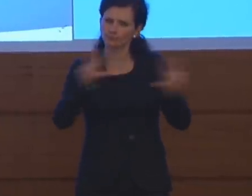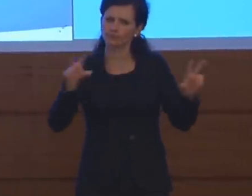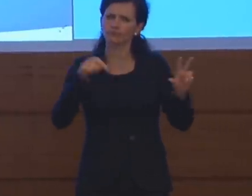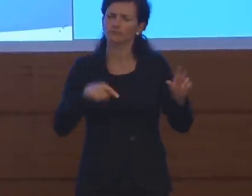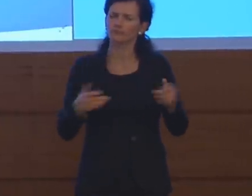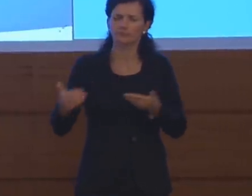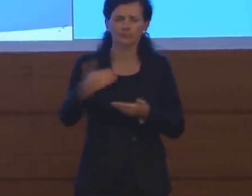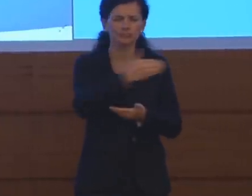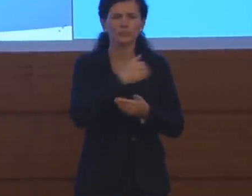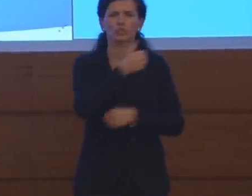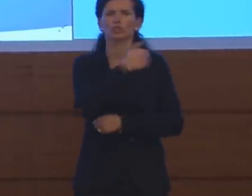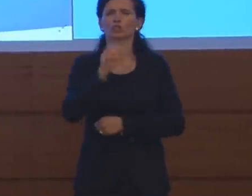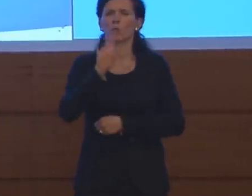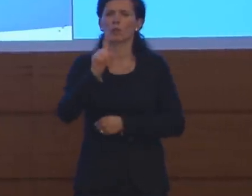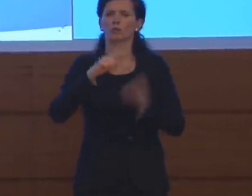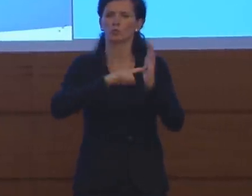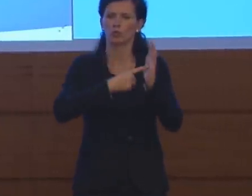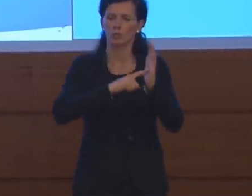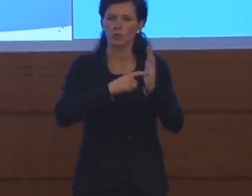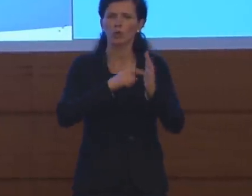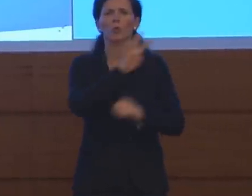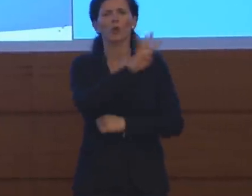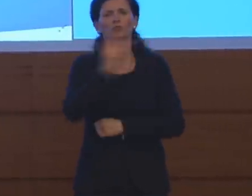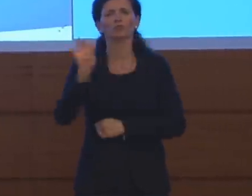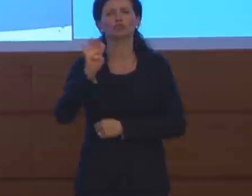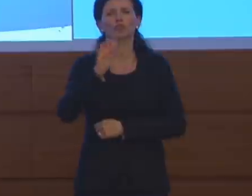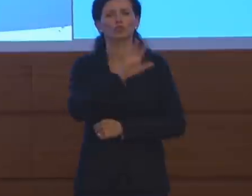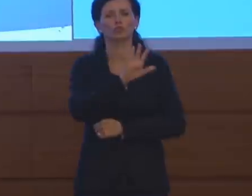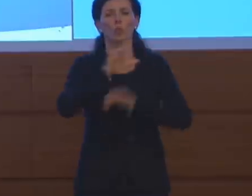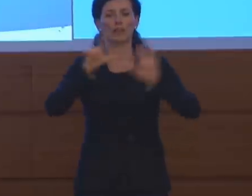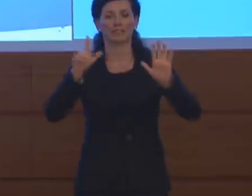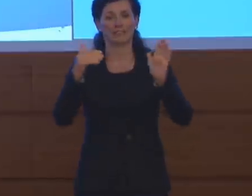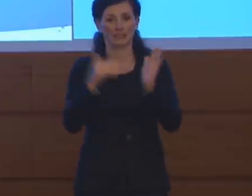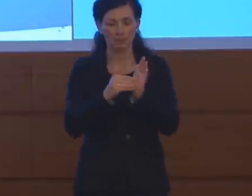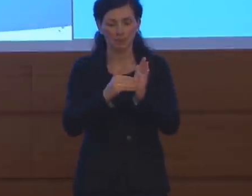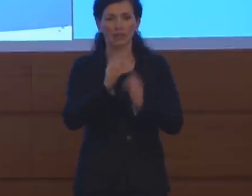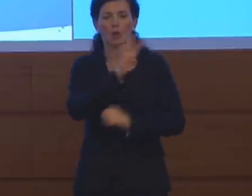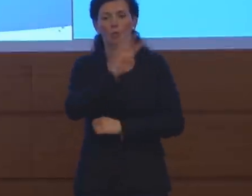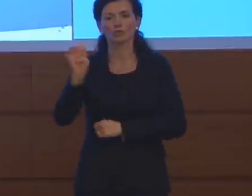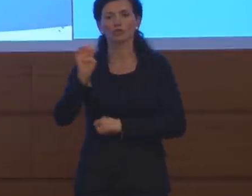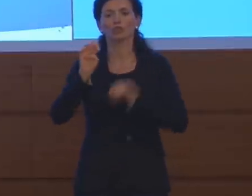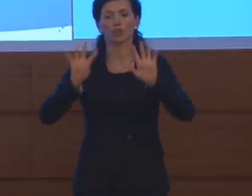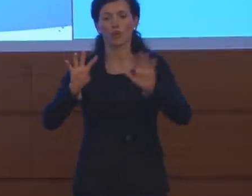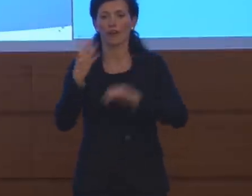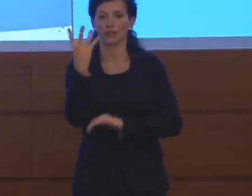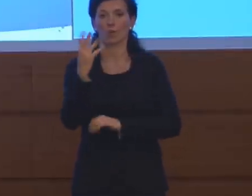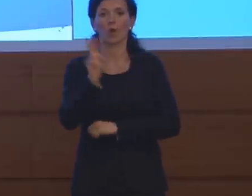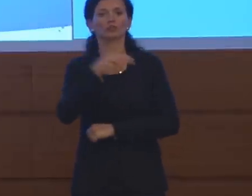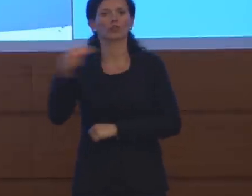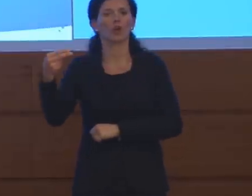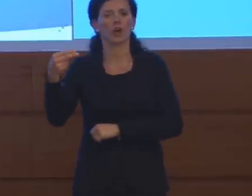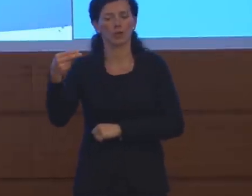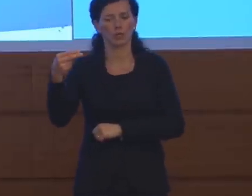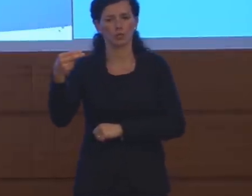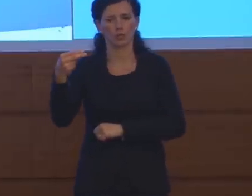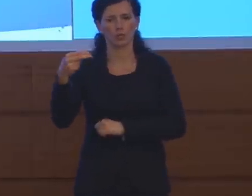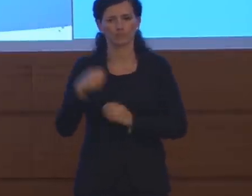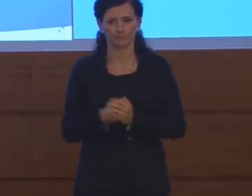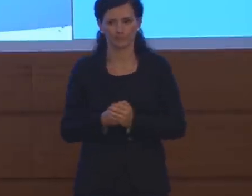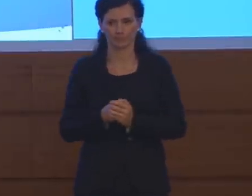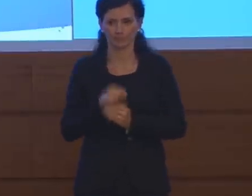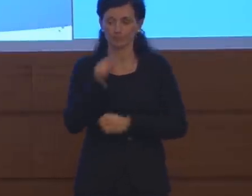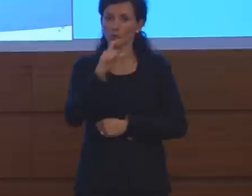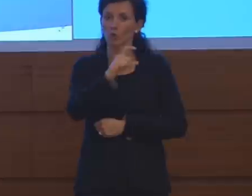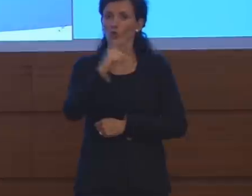raccolto 141.457.494 euro. Sul